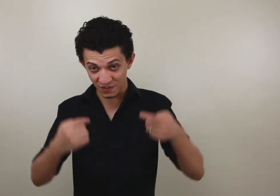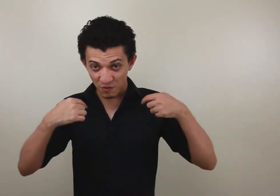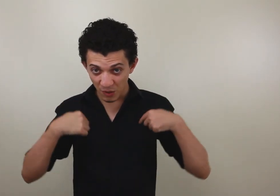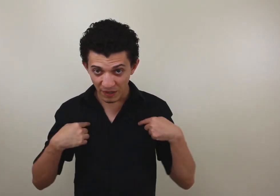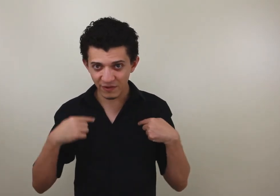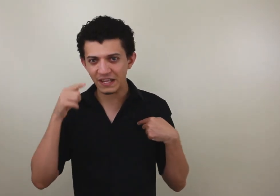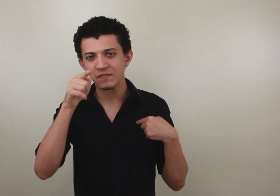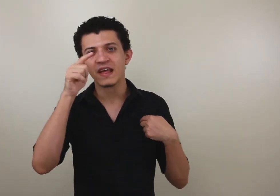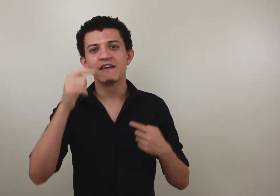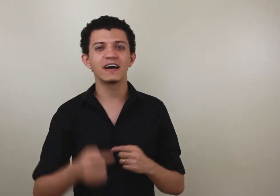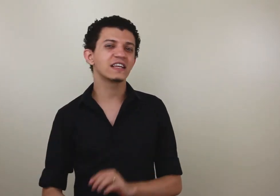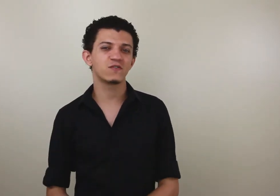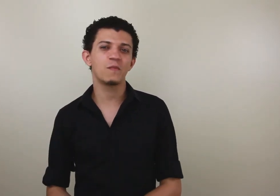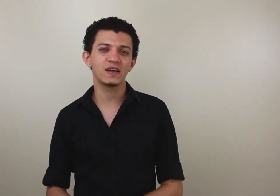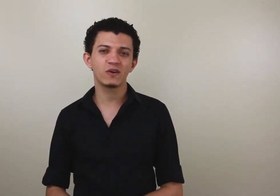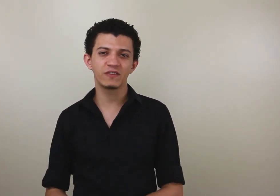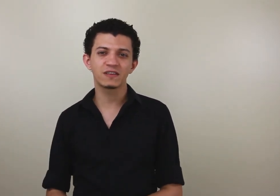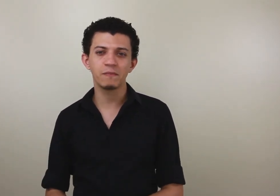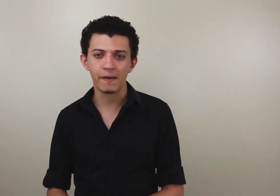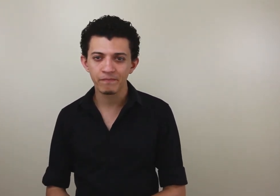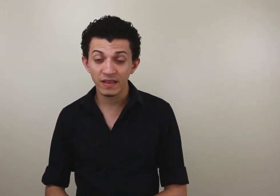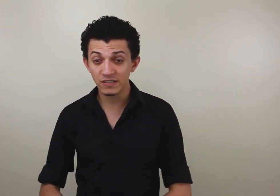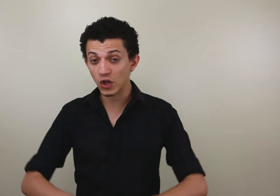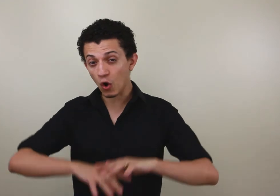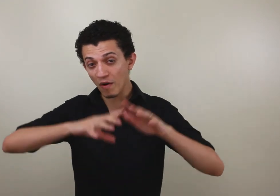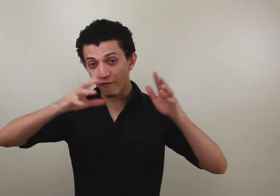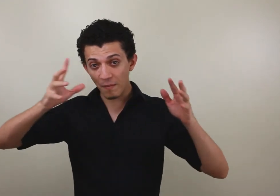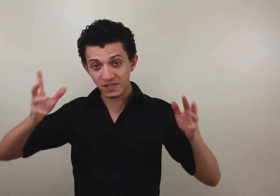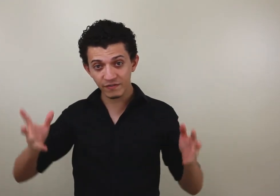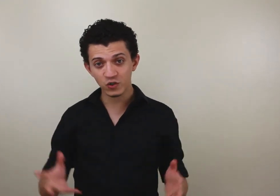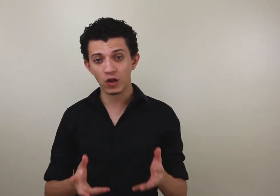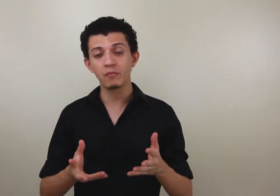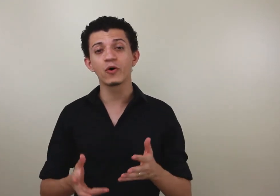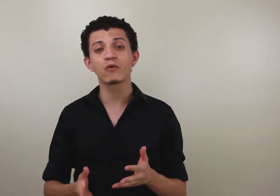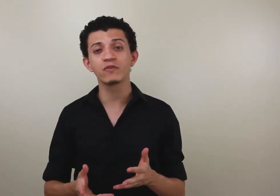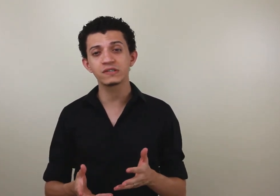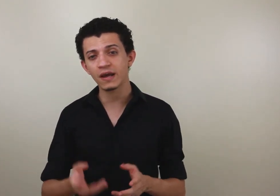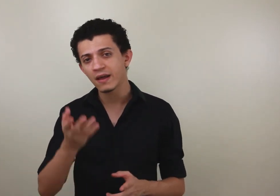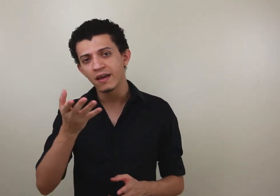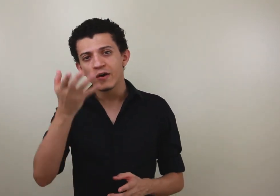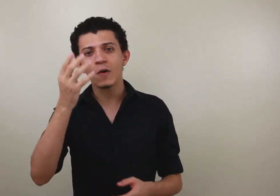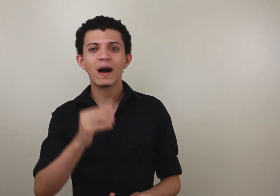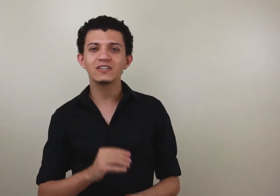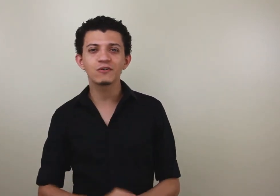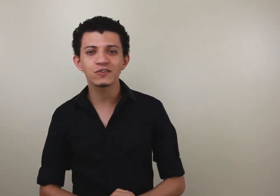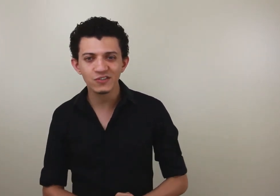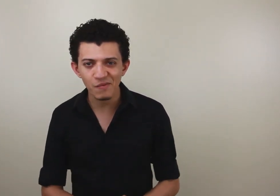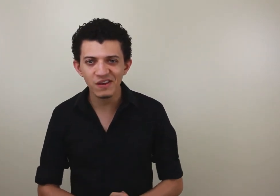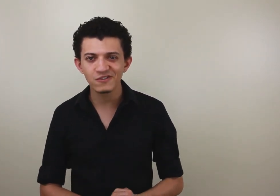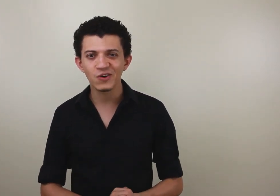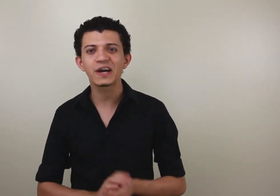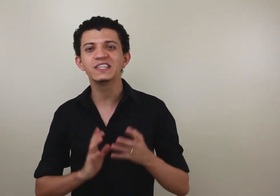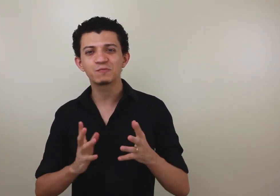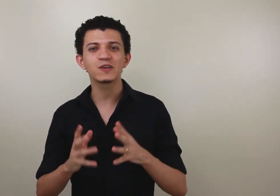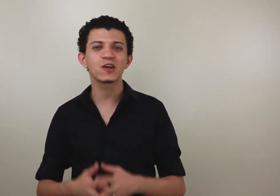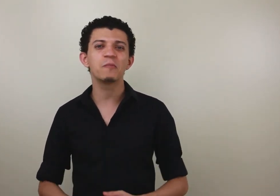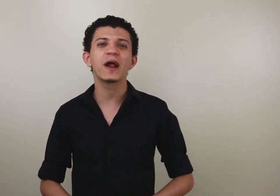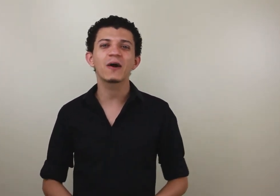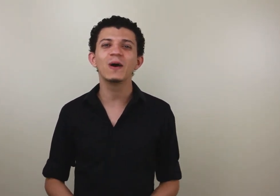transformou a minha vida, vai transformar a sua vida também. Se de alguma forma esse vídeo colaborou com você, compartilhe com seus amigos. Acredito, pode colaborar com